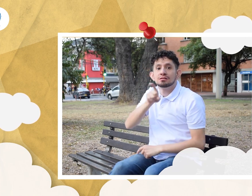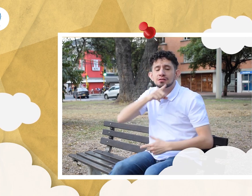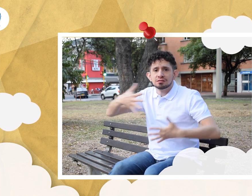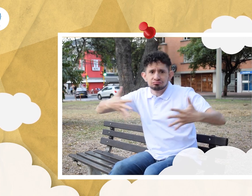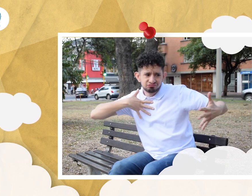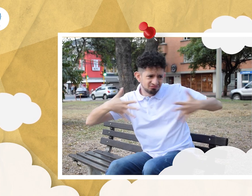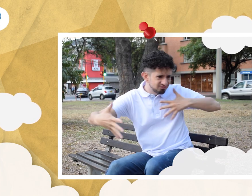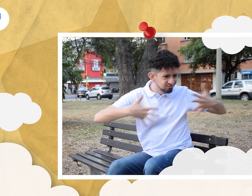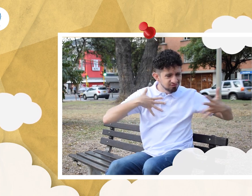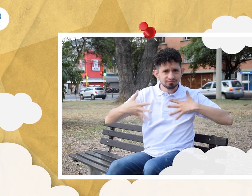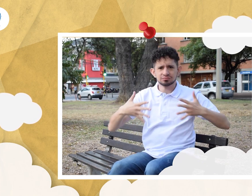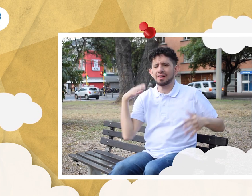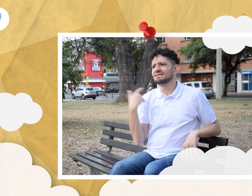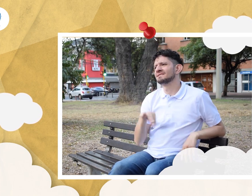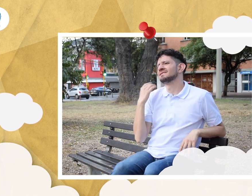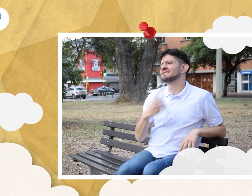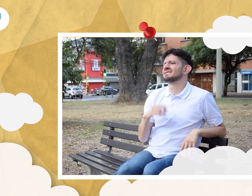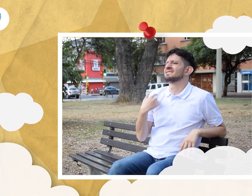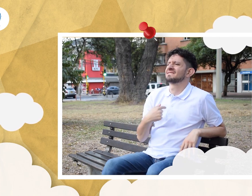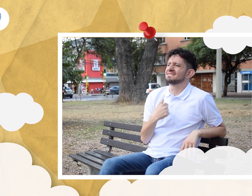actores sordos participen. Me encantaría.